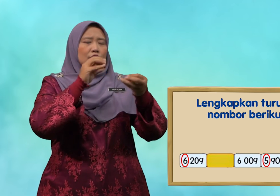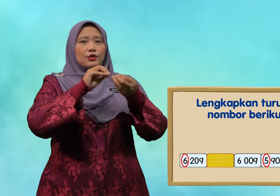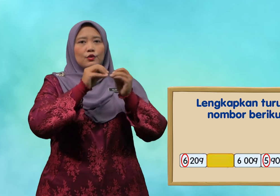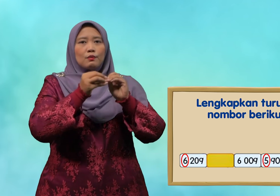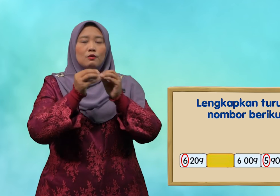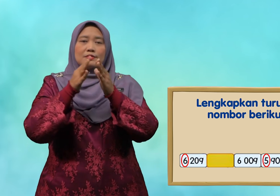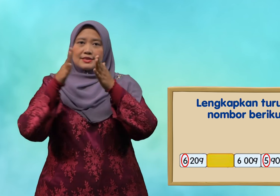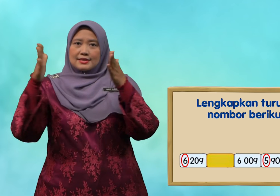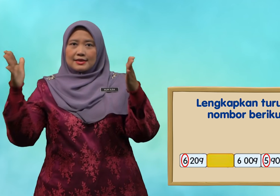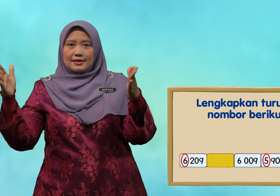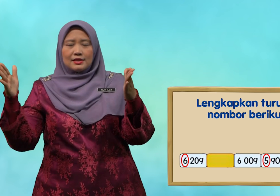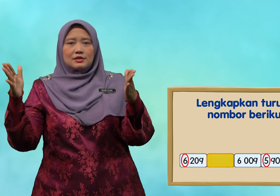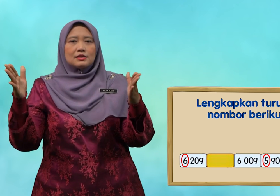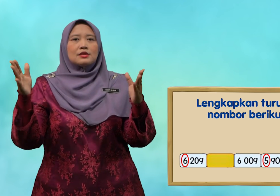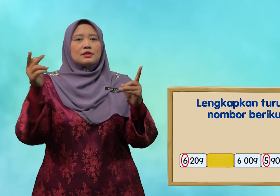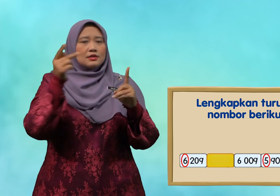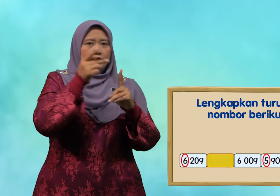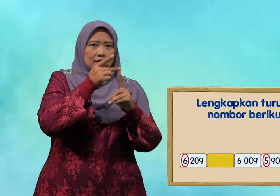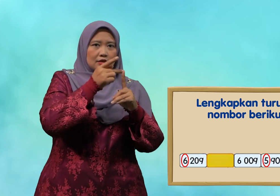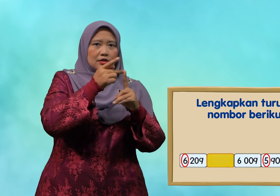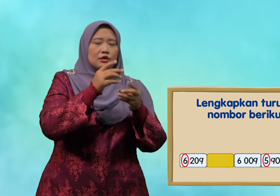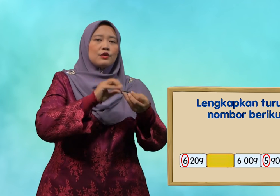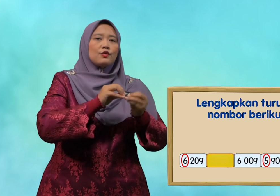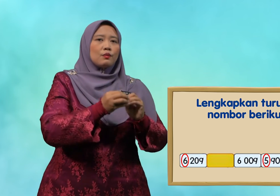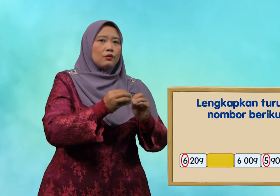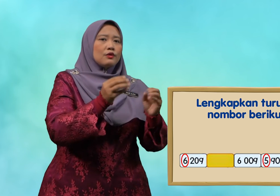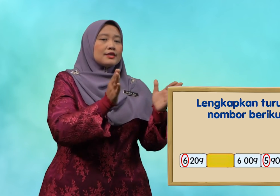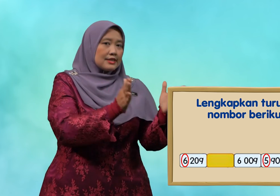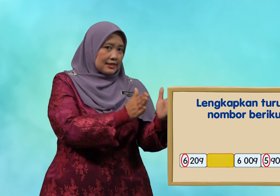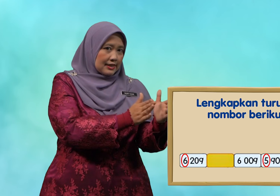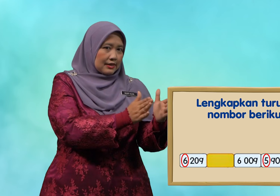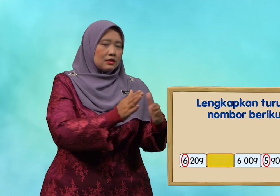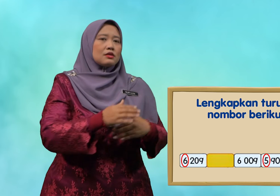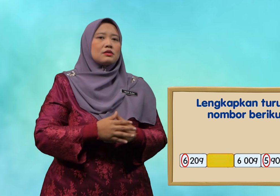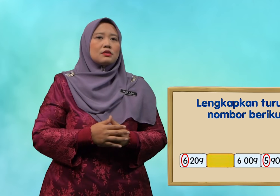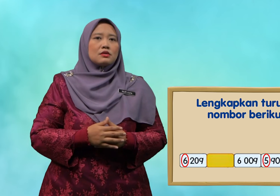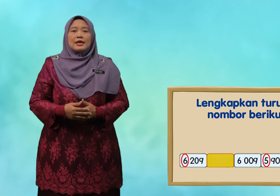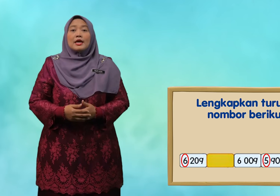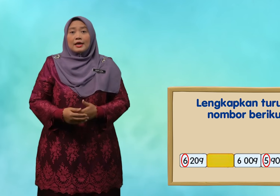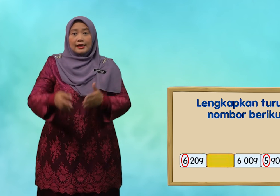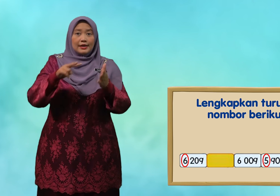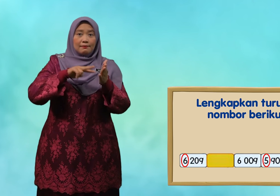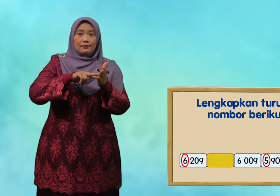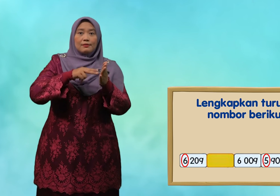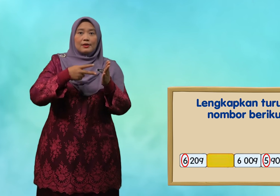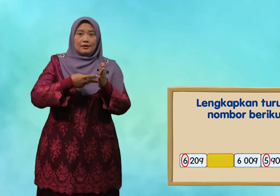nombor besar ke nombor kecil ini bermakna